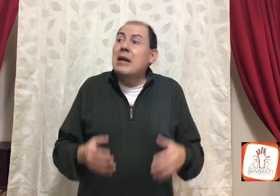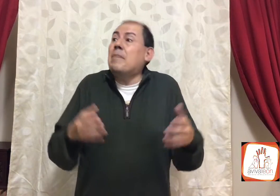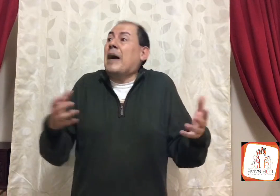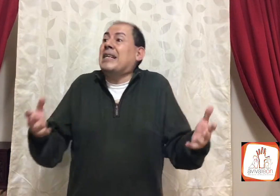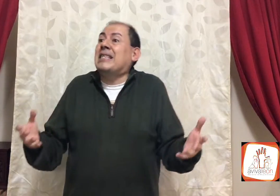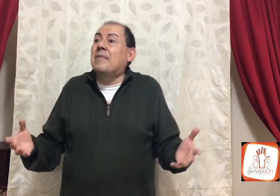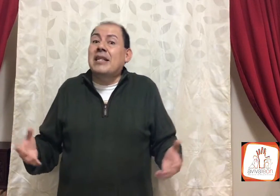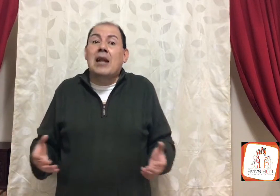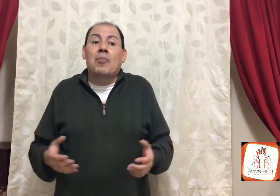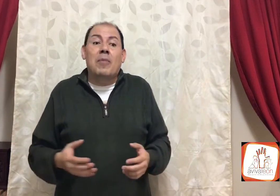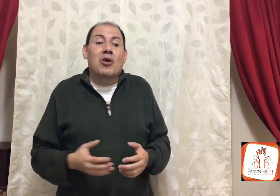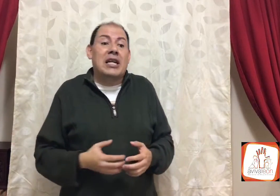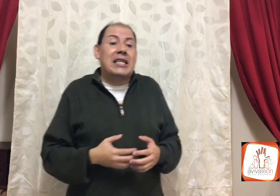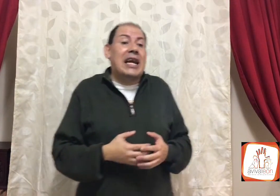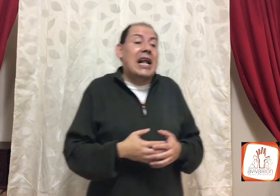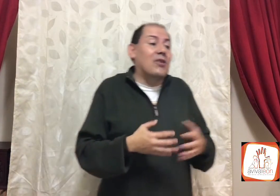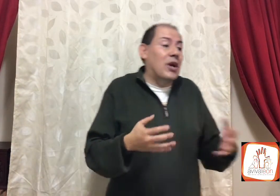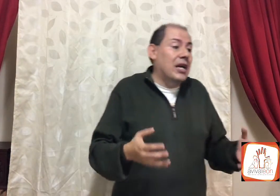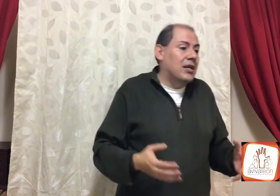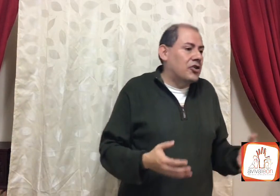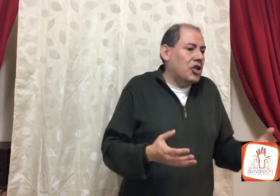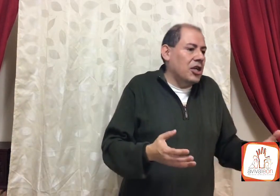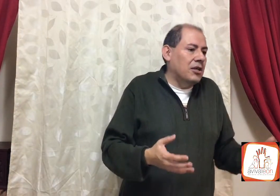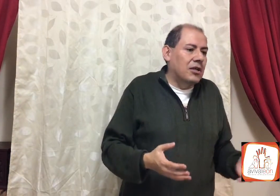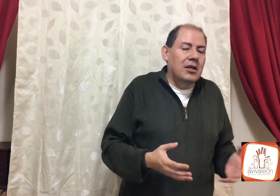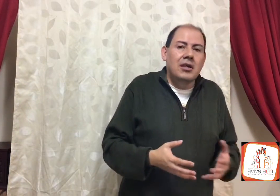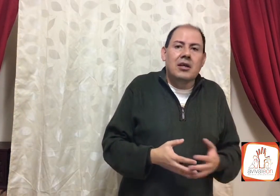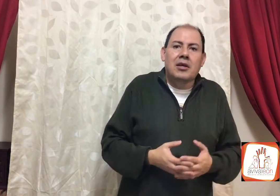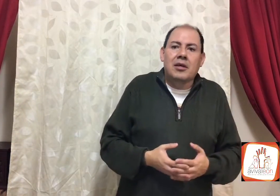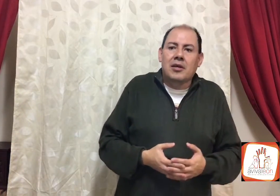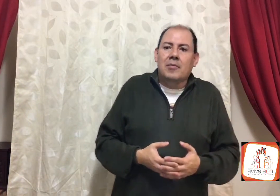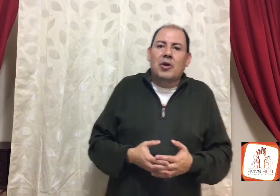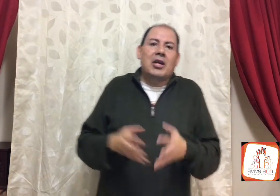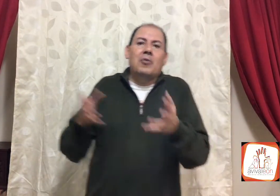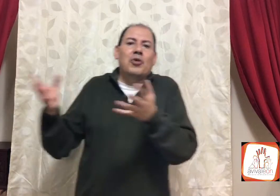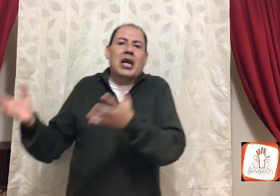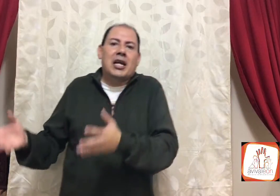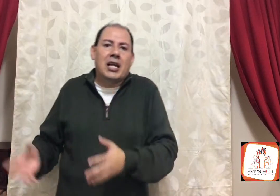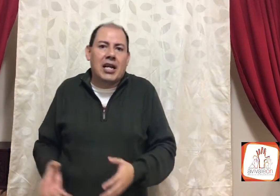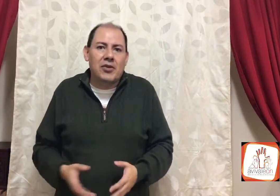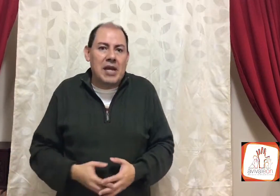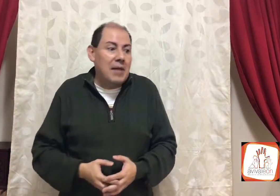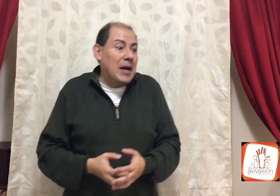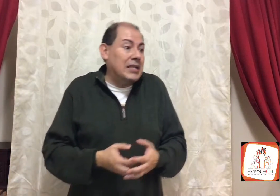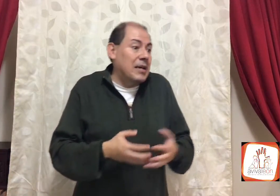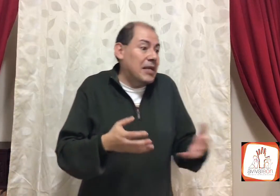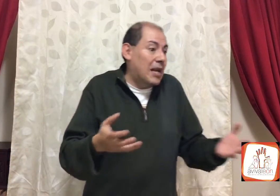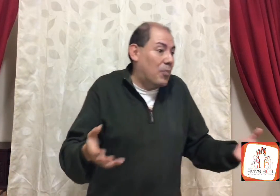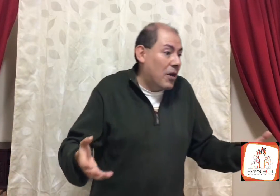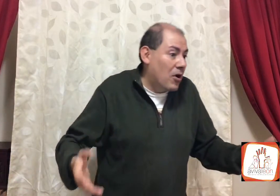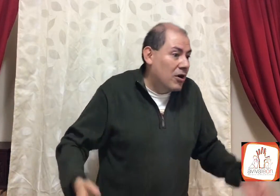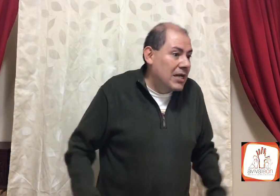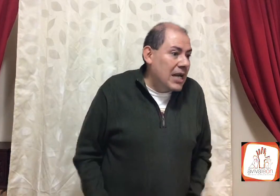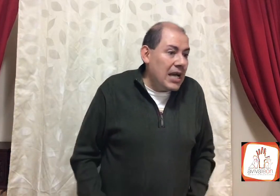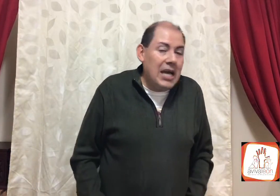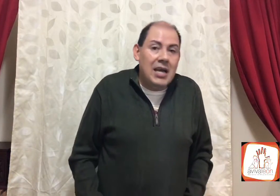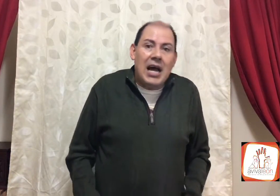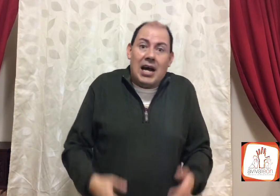le parecía bien al pueblo criticar a Noé, sí, porque no podían creer en la lluvia, le parecía bien al pueblo, eh, a,